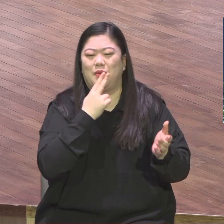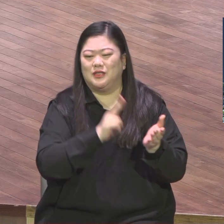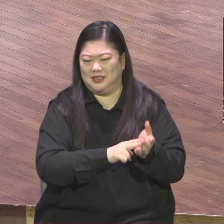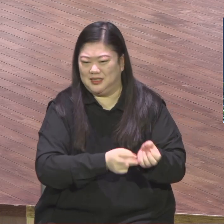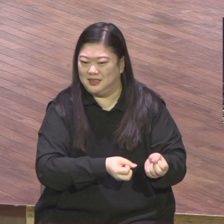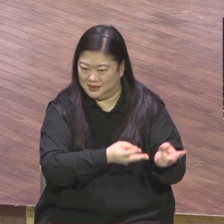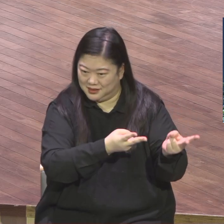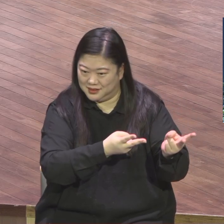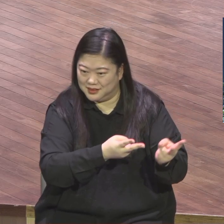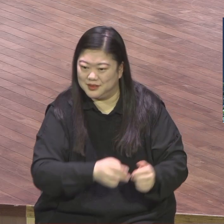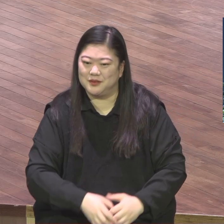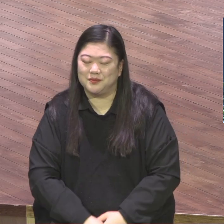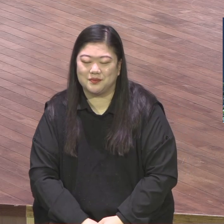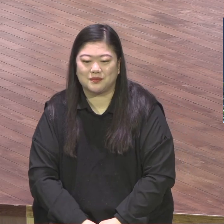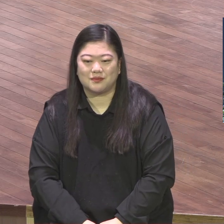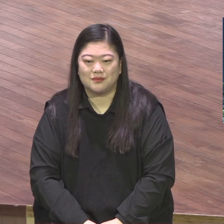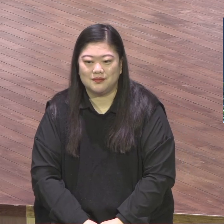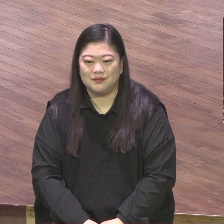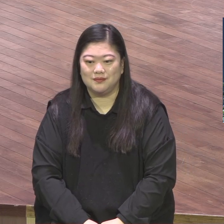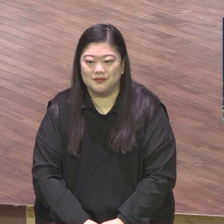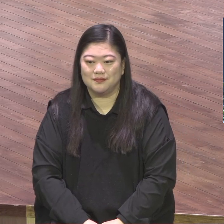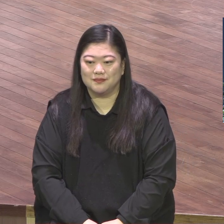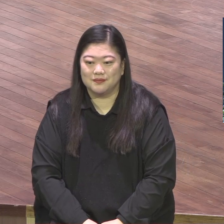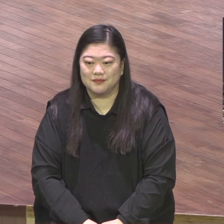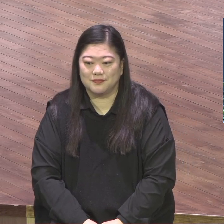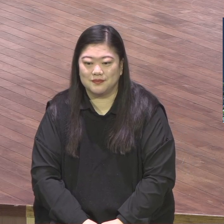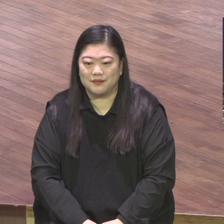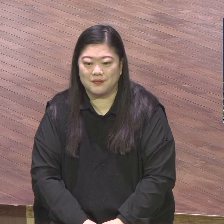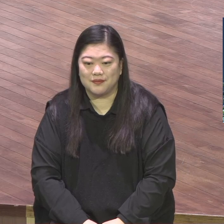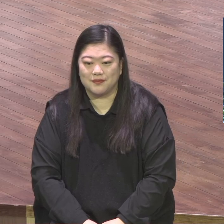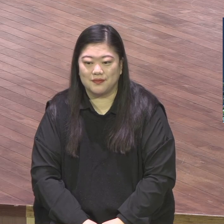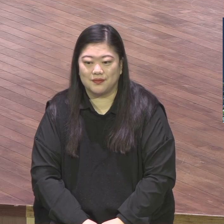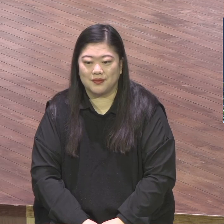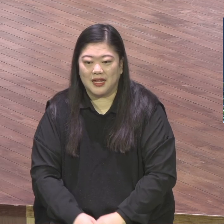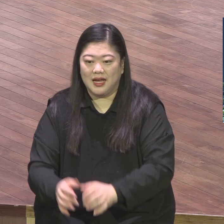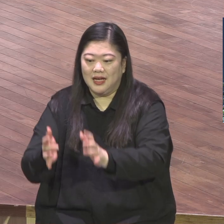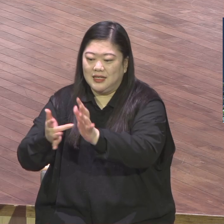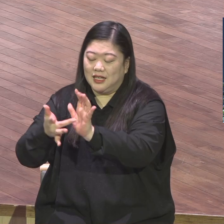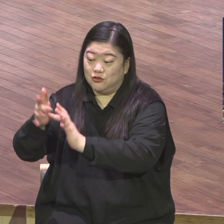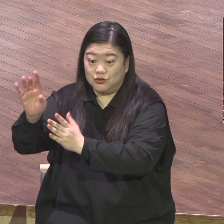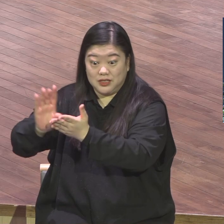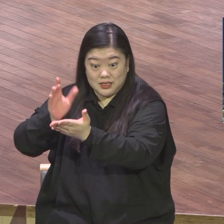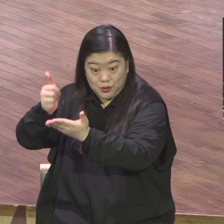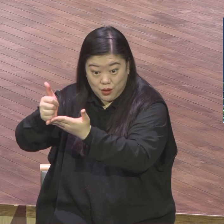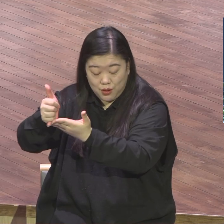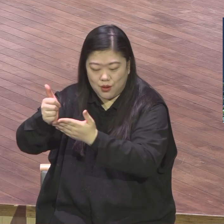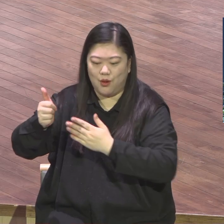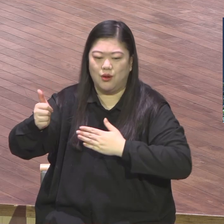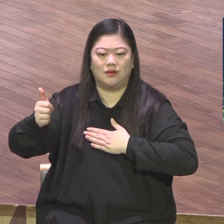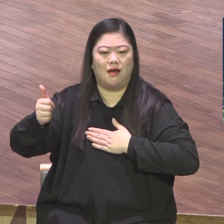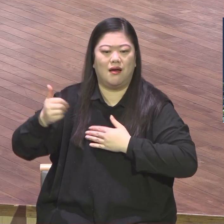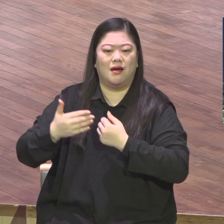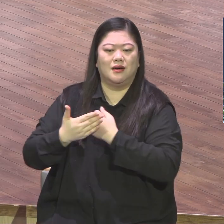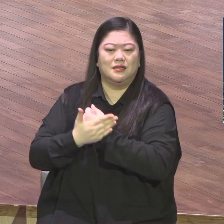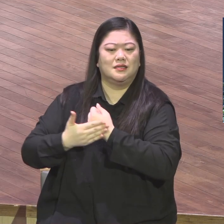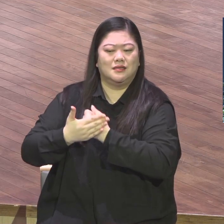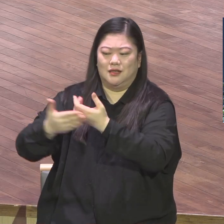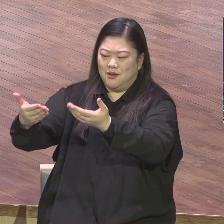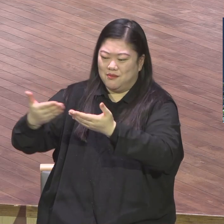이 하나님께서 그리스로 통해서 나에게 주신 이 평강 뺏기지 말기